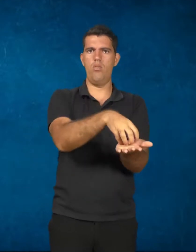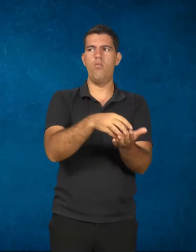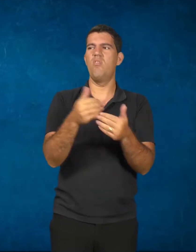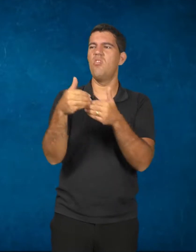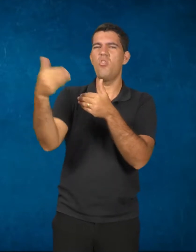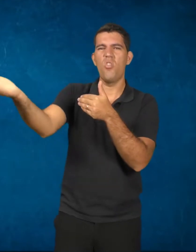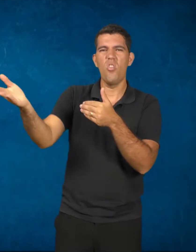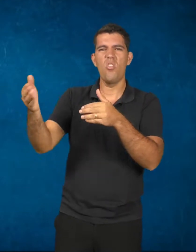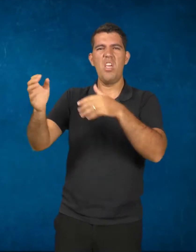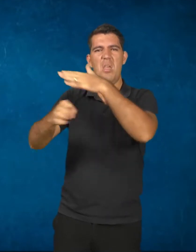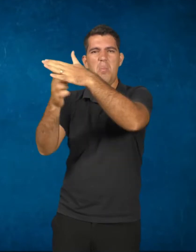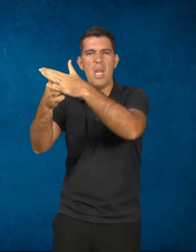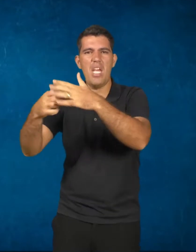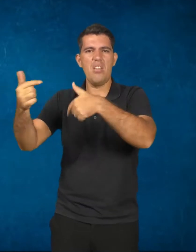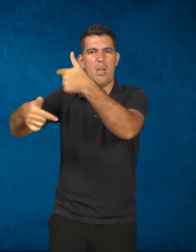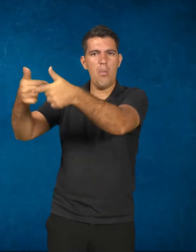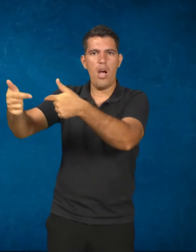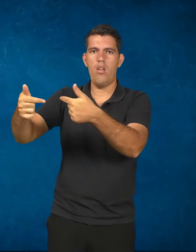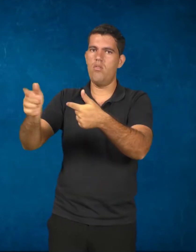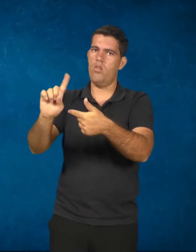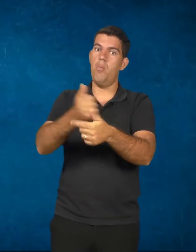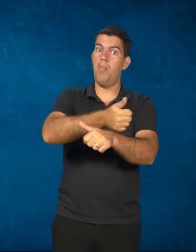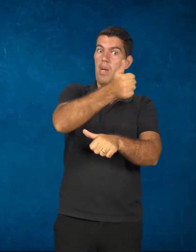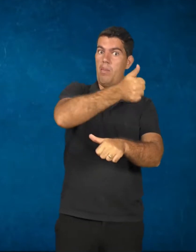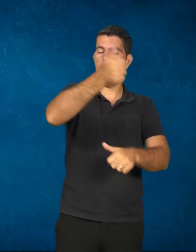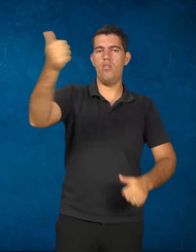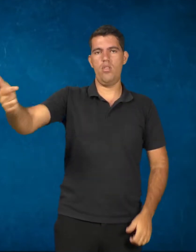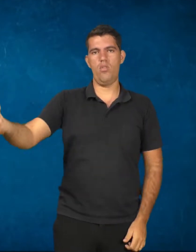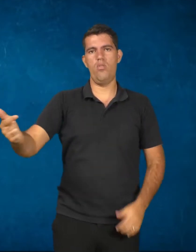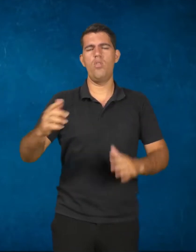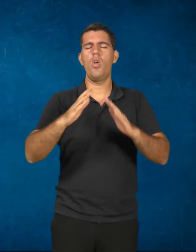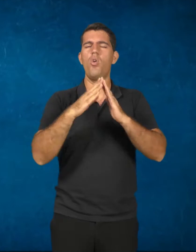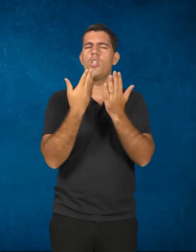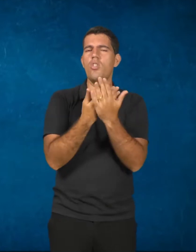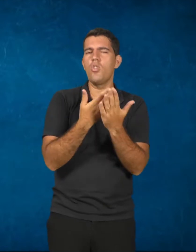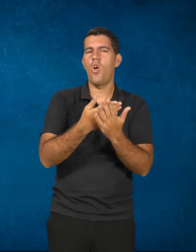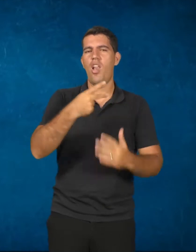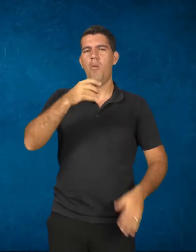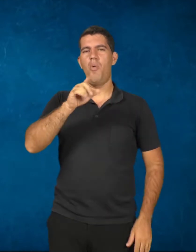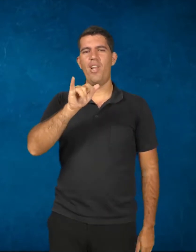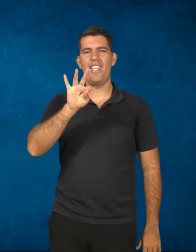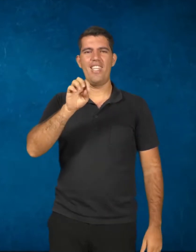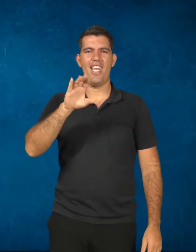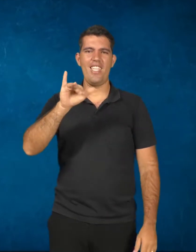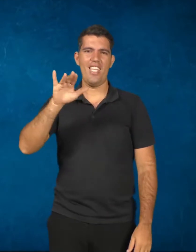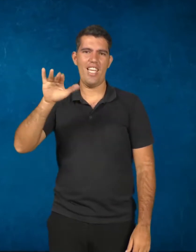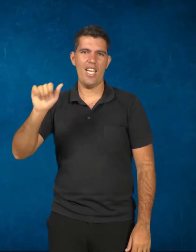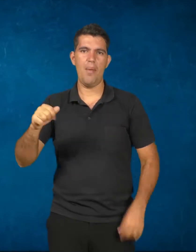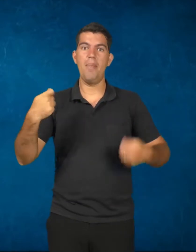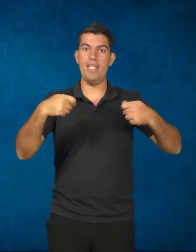Então a Escola Politécnica ela requer essas três premissas para que ela ocorra.